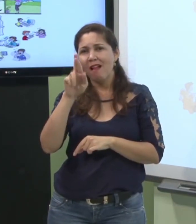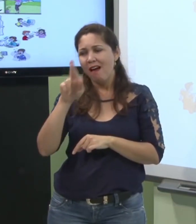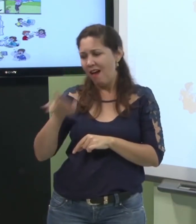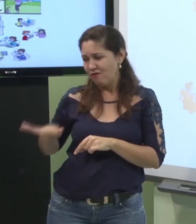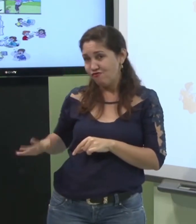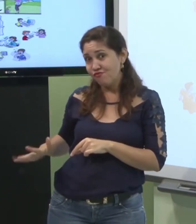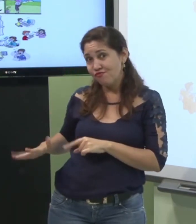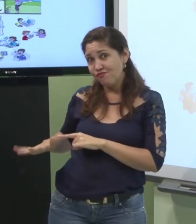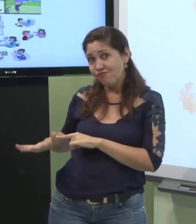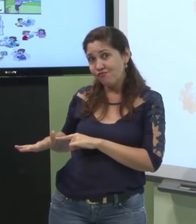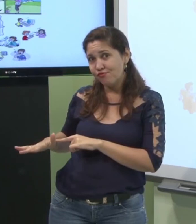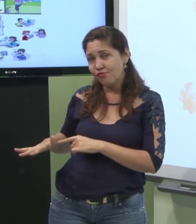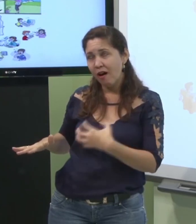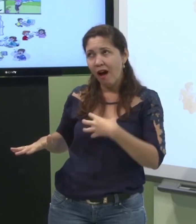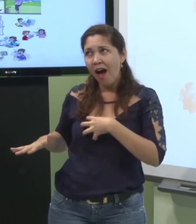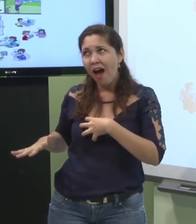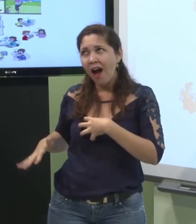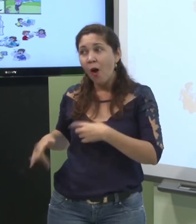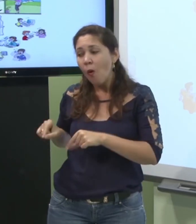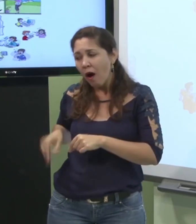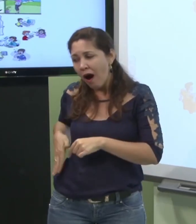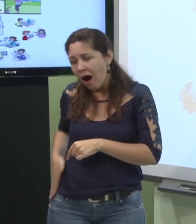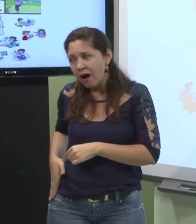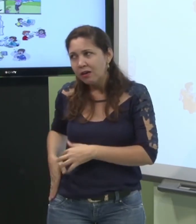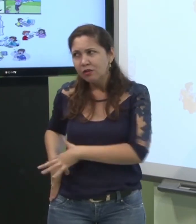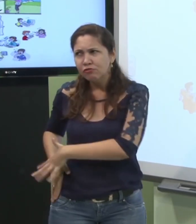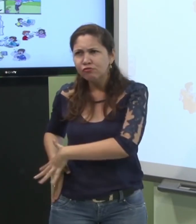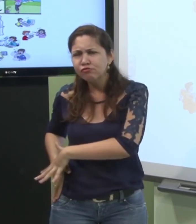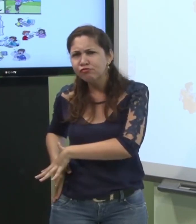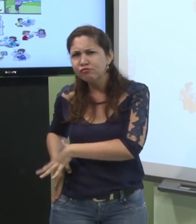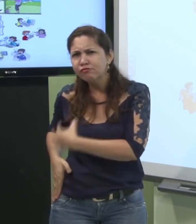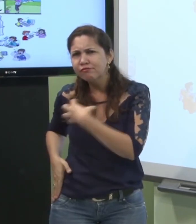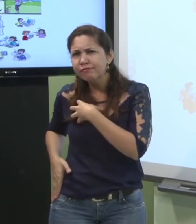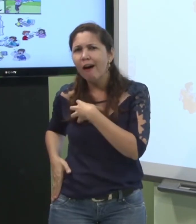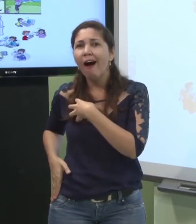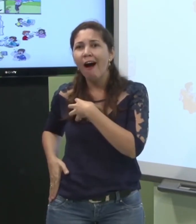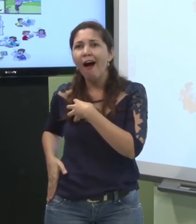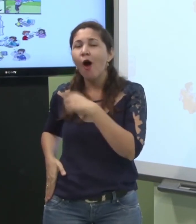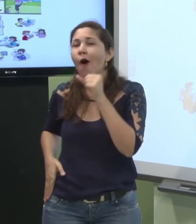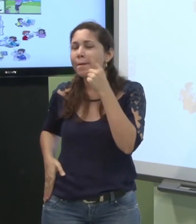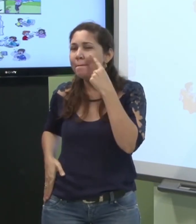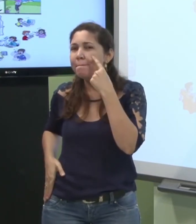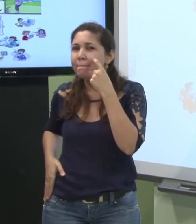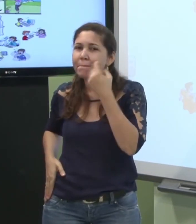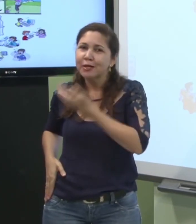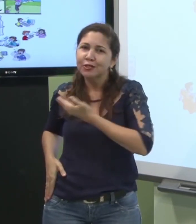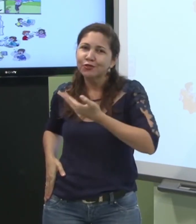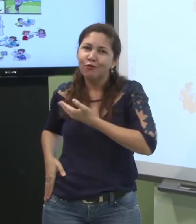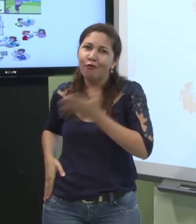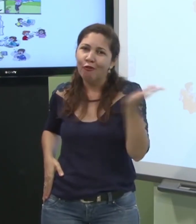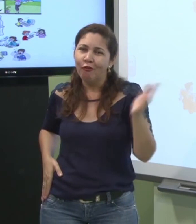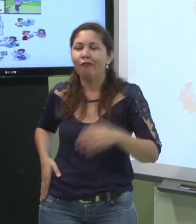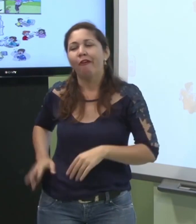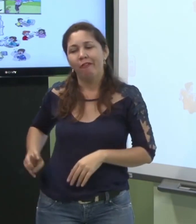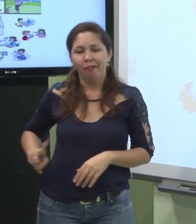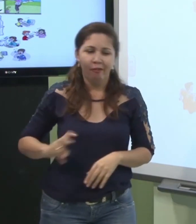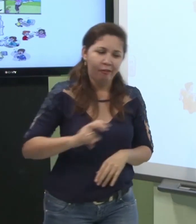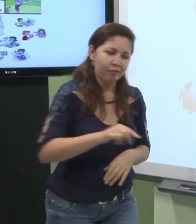ele começa a vibrar aí os pais sentem e vai